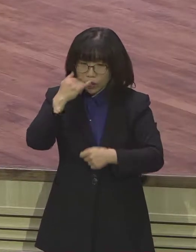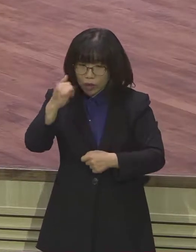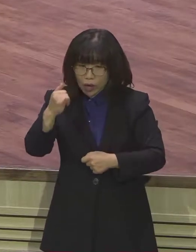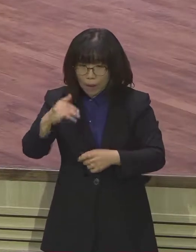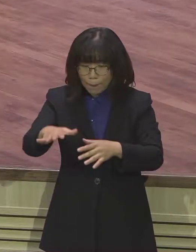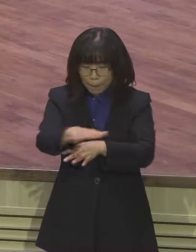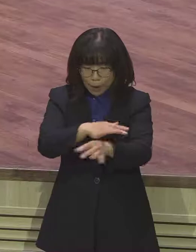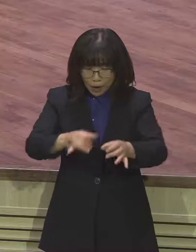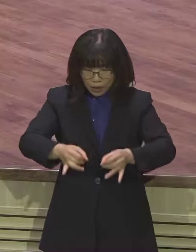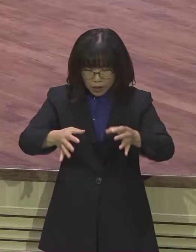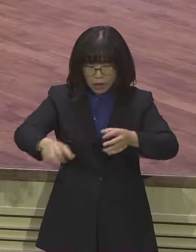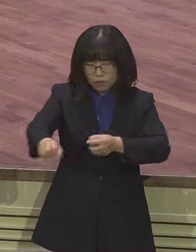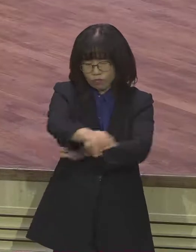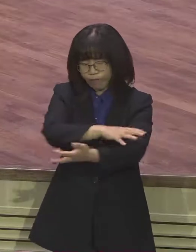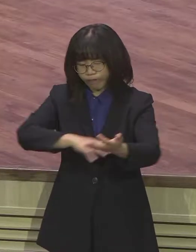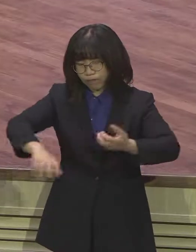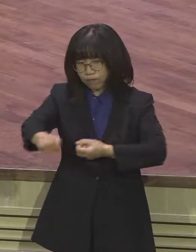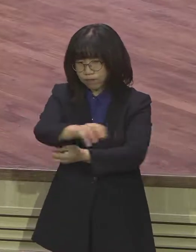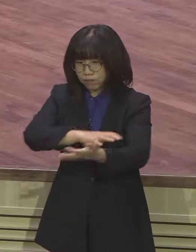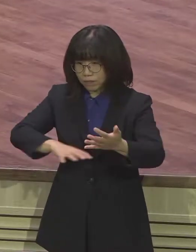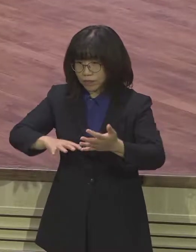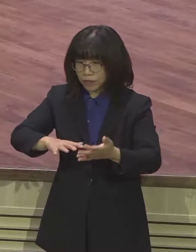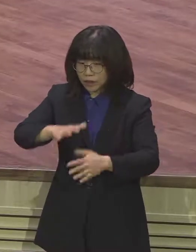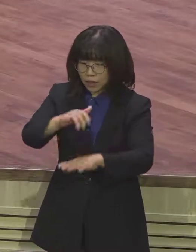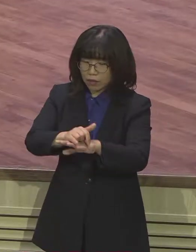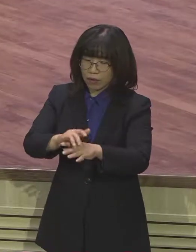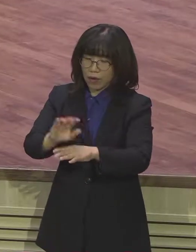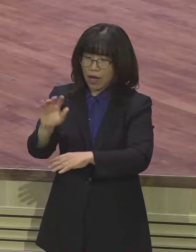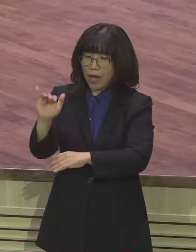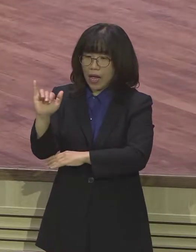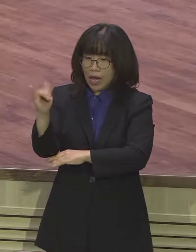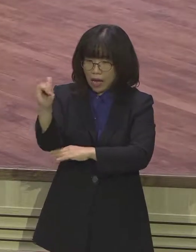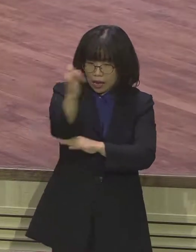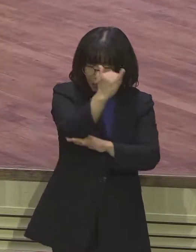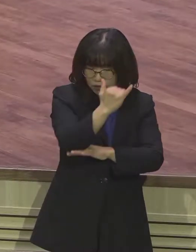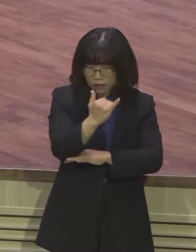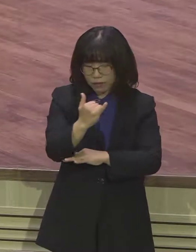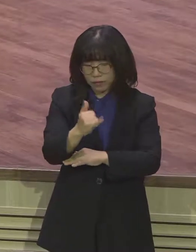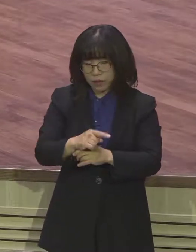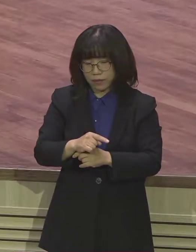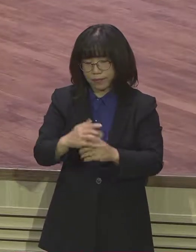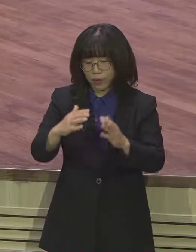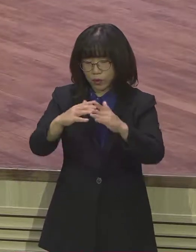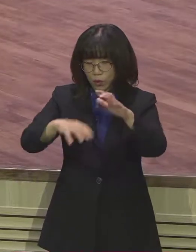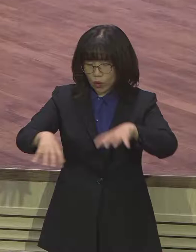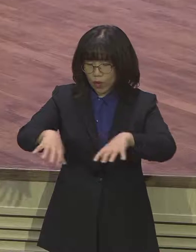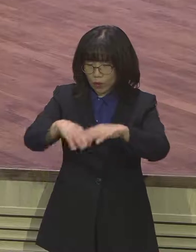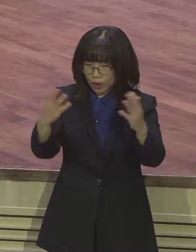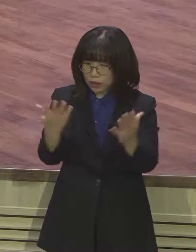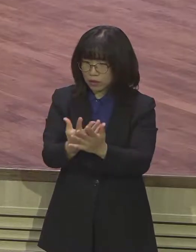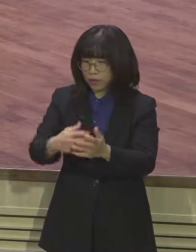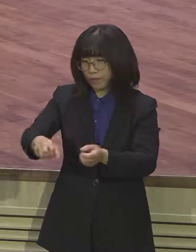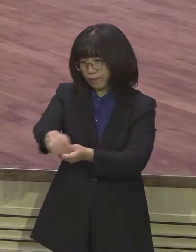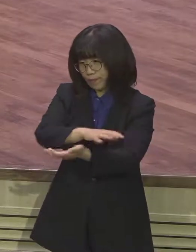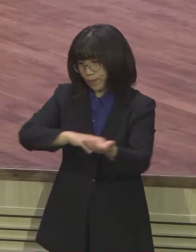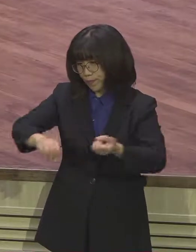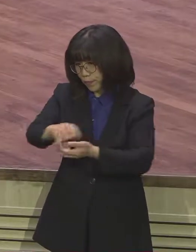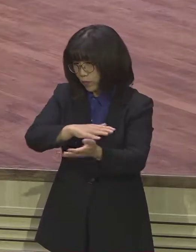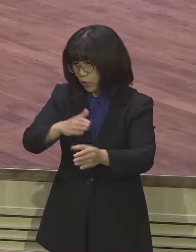낮게 하늘 위에 헬기들이 다 떠다니는 거예요. 동네가 완전히 아수라장이 됐습니다. 그 이외에도 여러분 거의 부상만